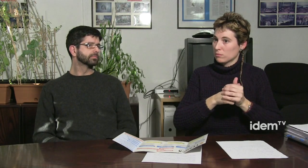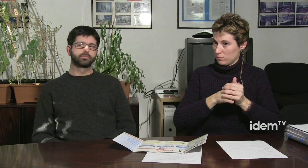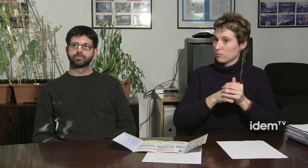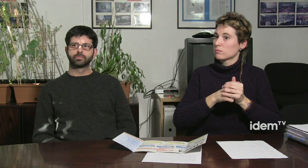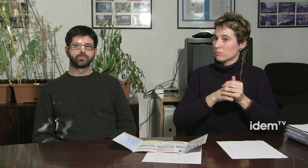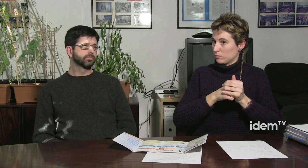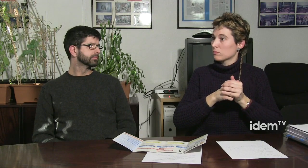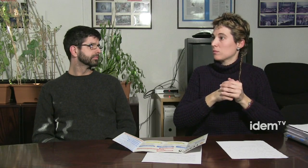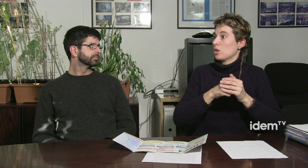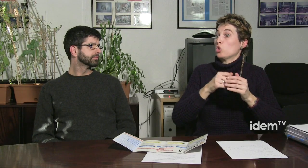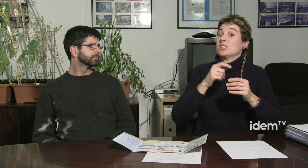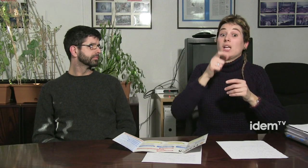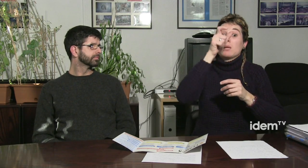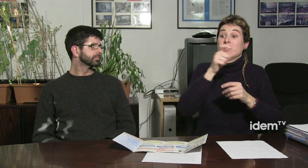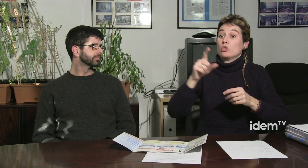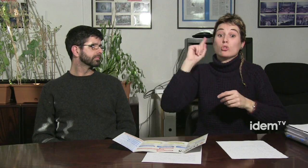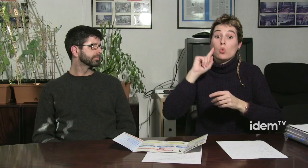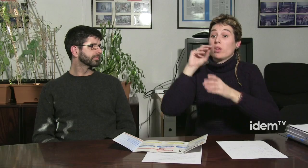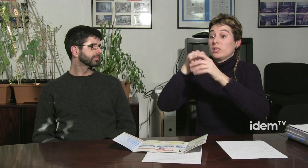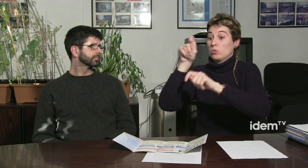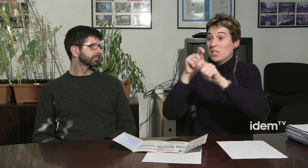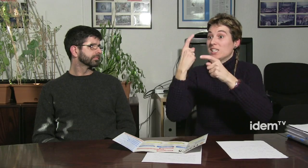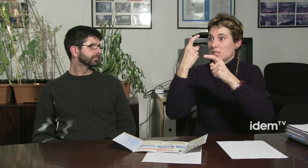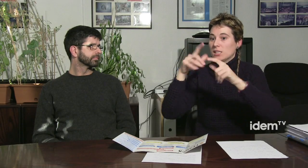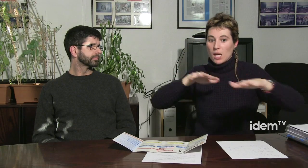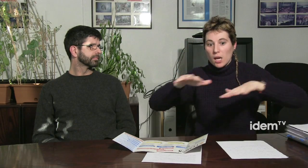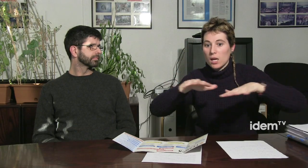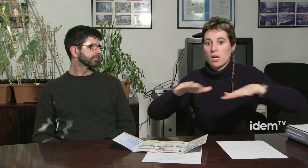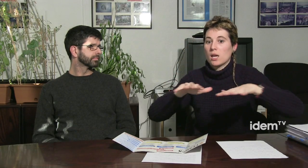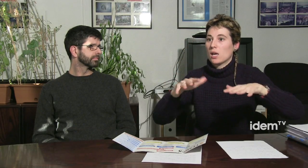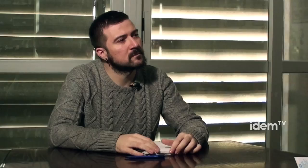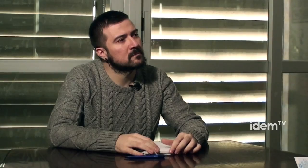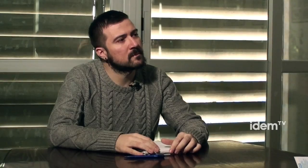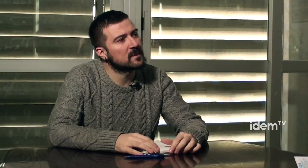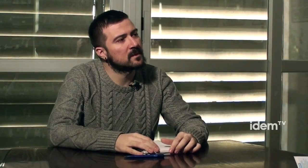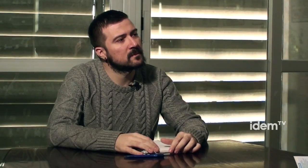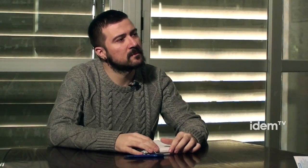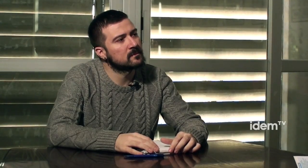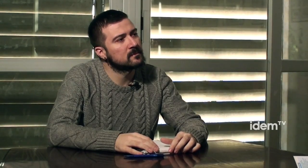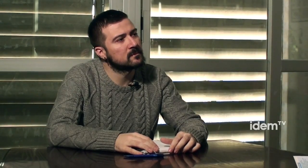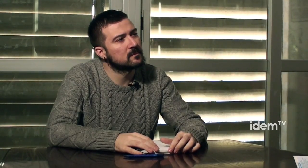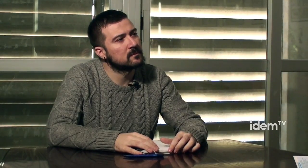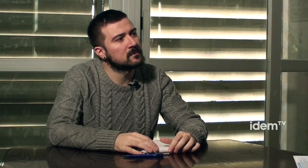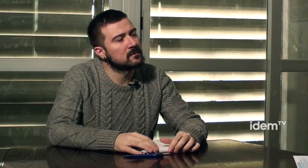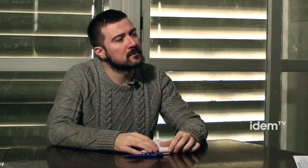i que la gent obri la ment al que és el moviment sort. Des de les